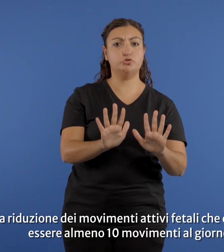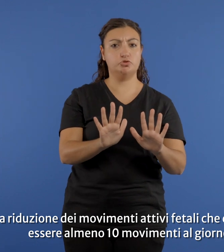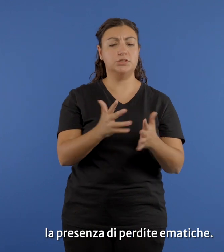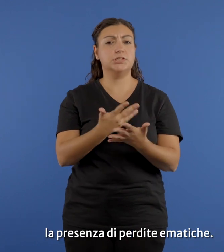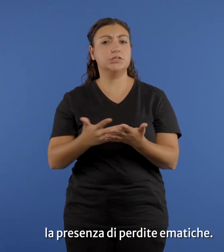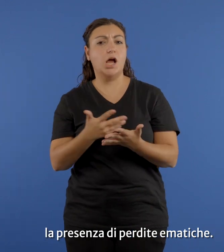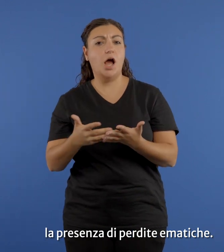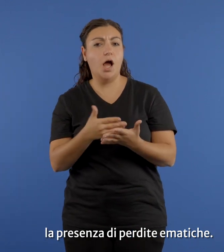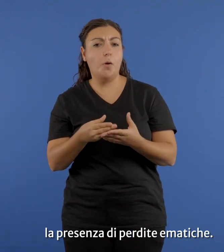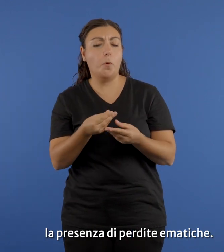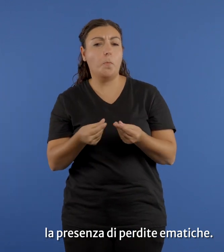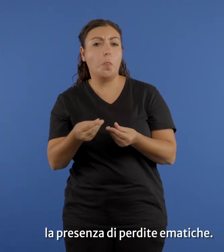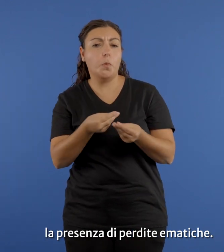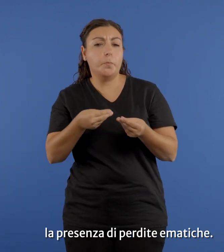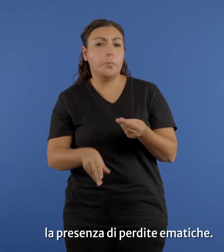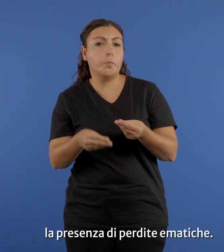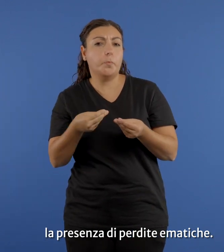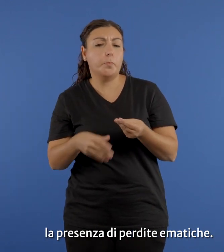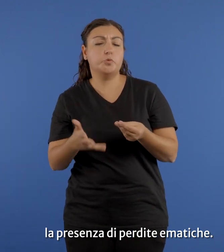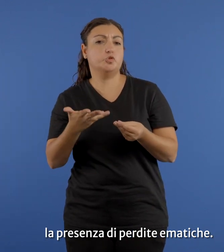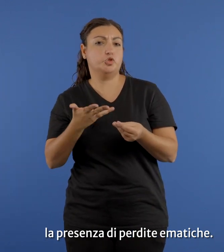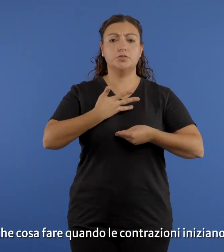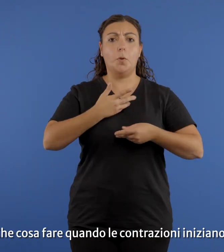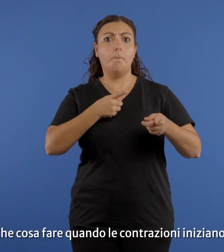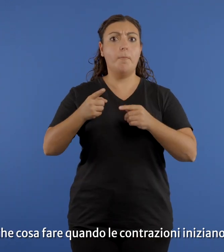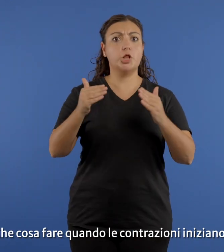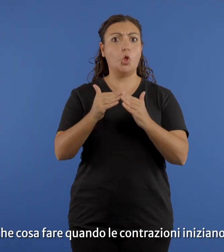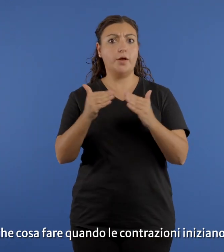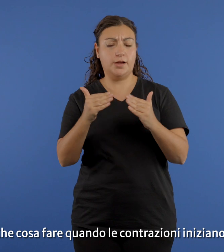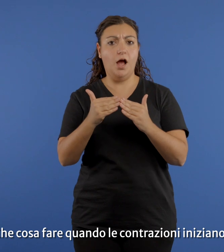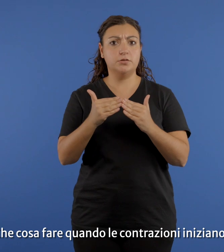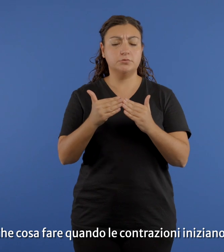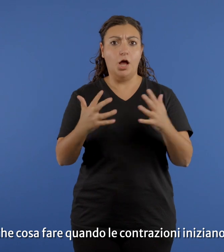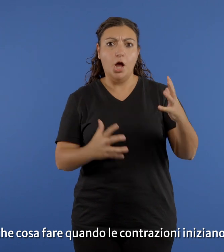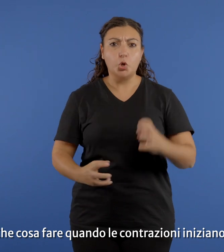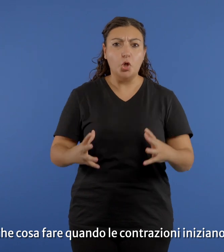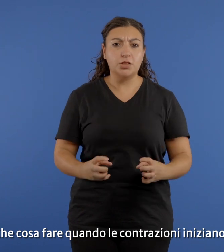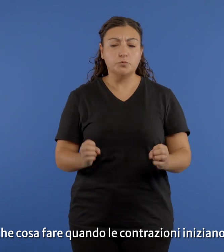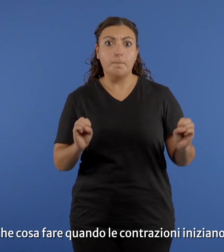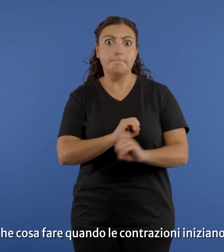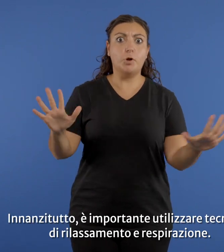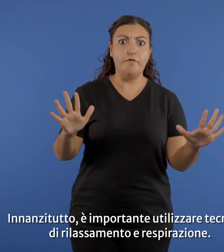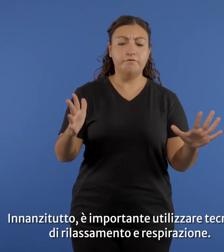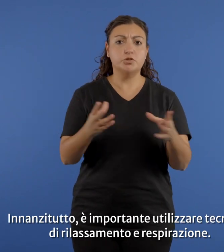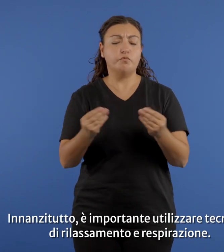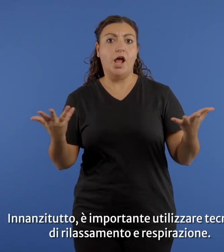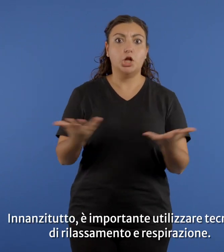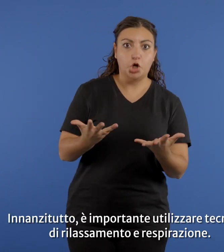La presenza di perdite ematiche. Che cosa fare quando le contrazioni iniziano a casa? Innanzitutto è importante